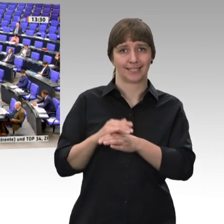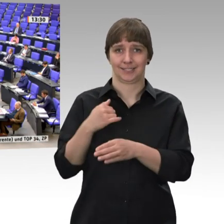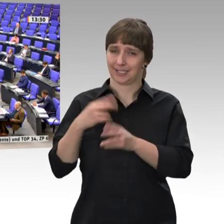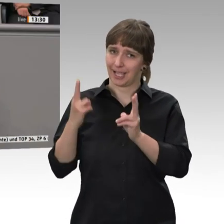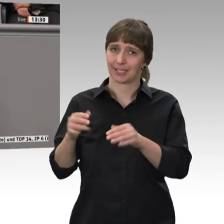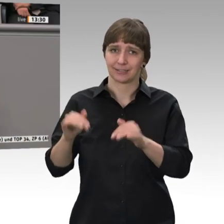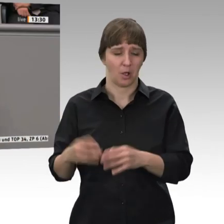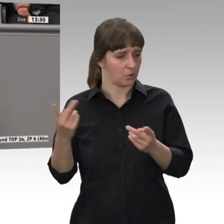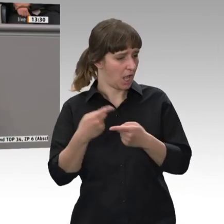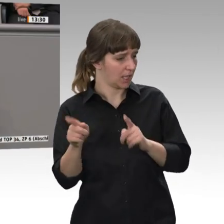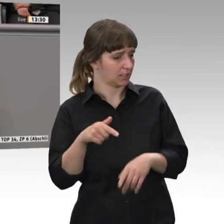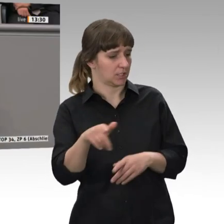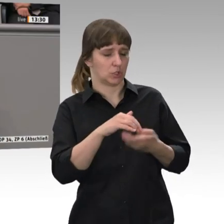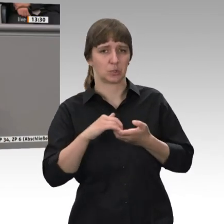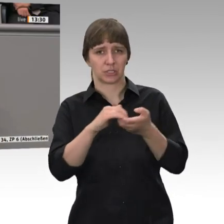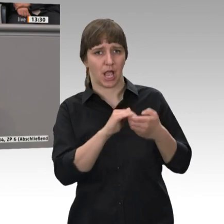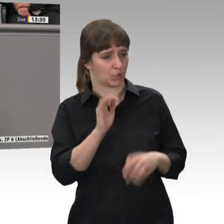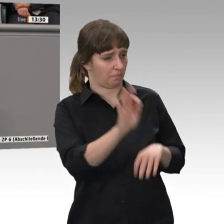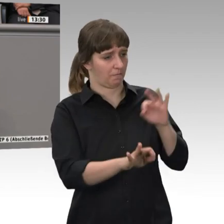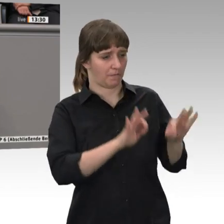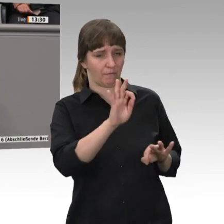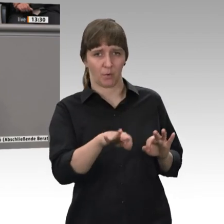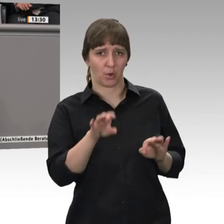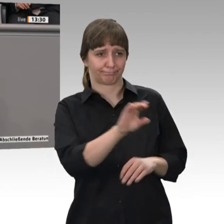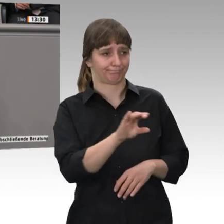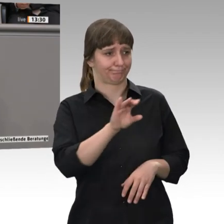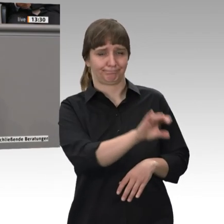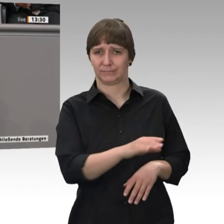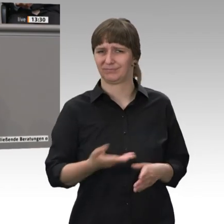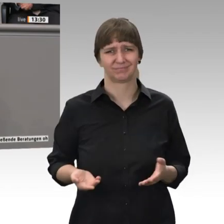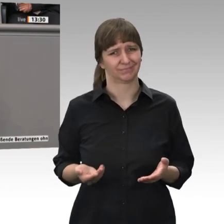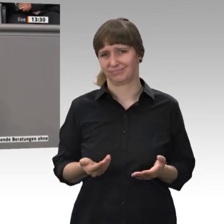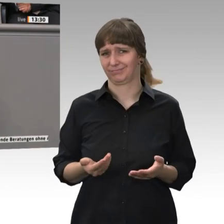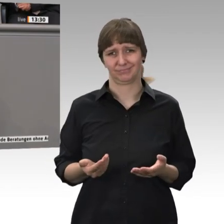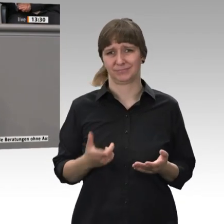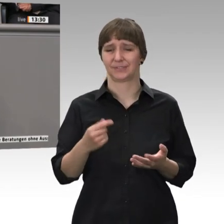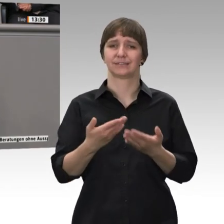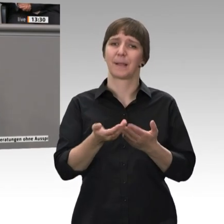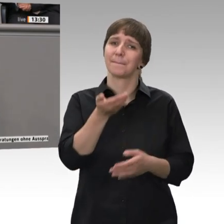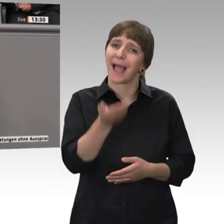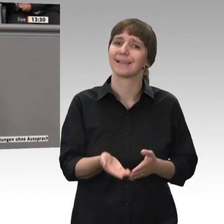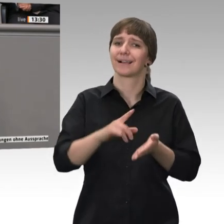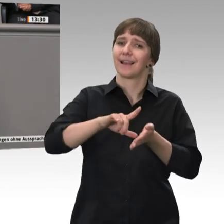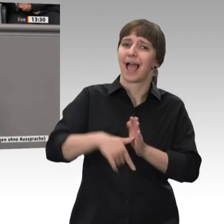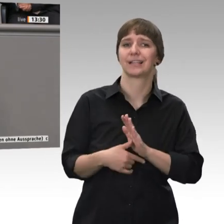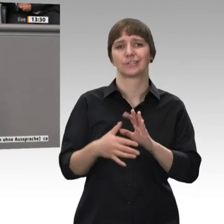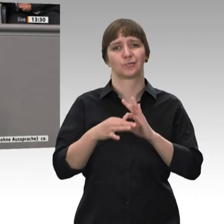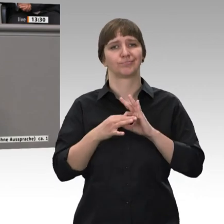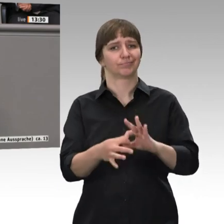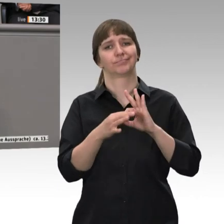Solidargemeinschaft mit einbringt? Das hat mit entsprechender beitragsleistungsbezogener Rente überhaupt nichts